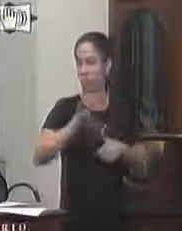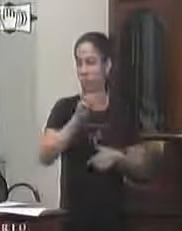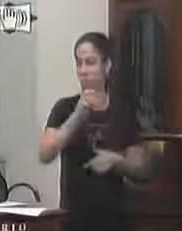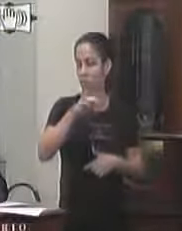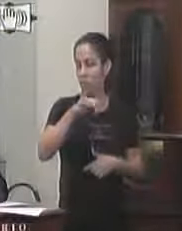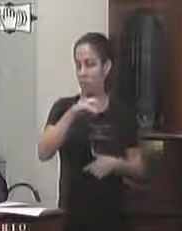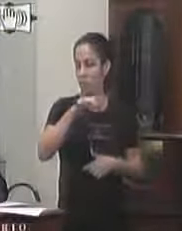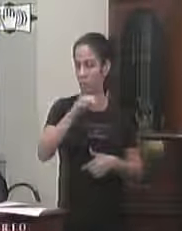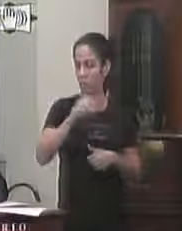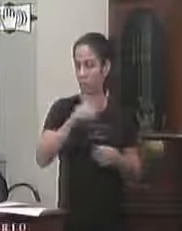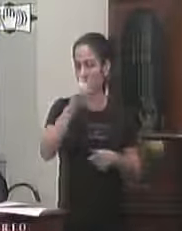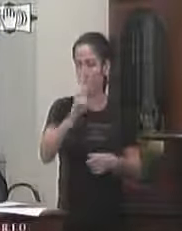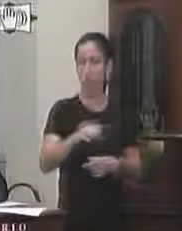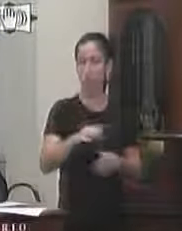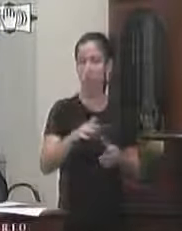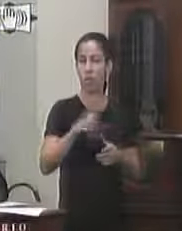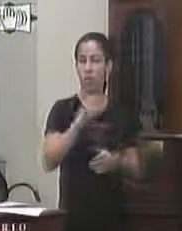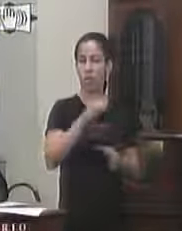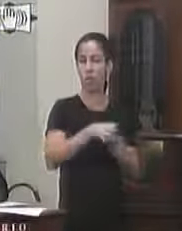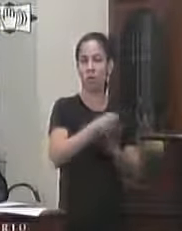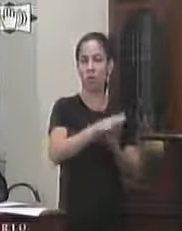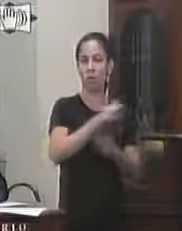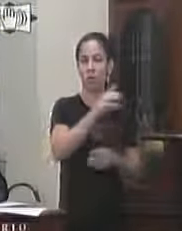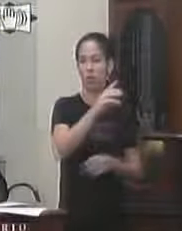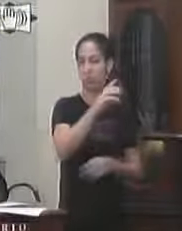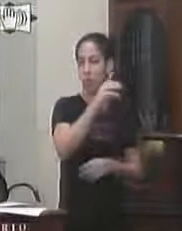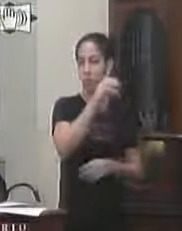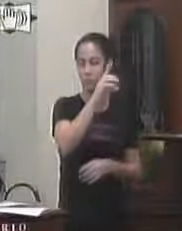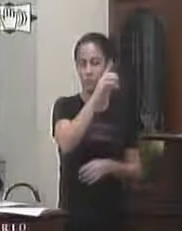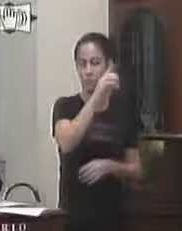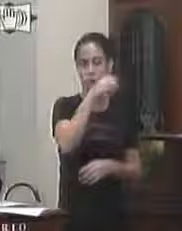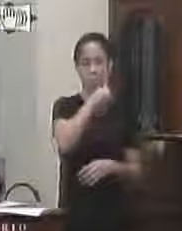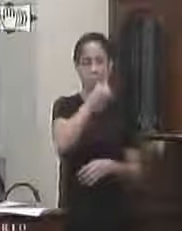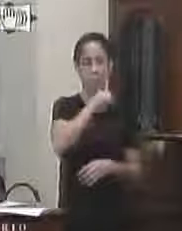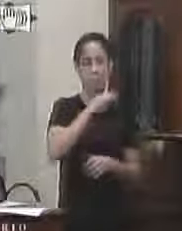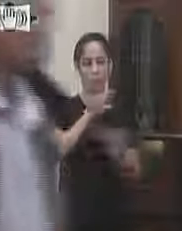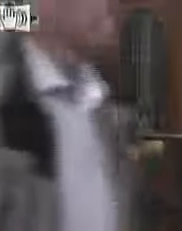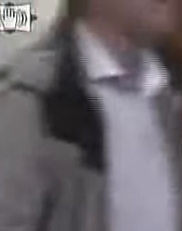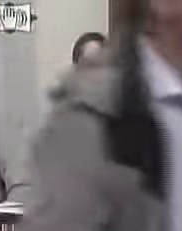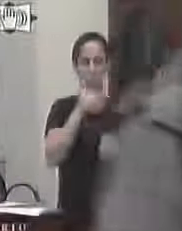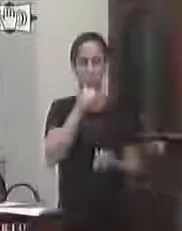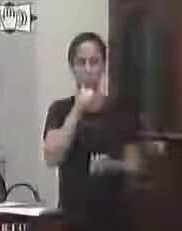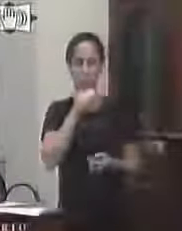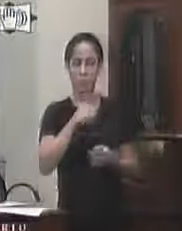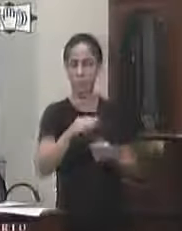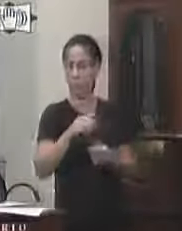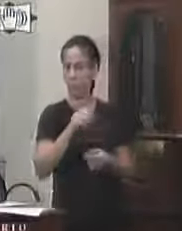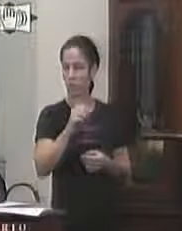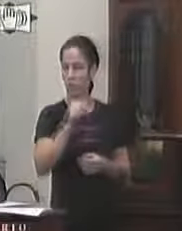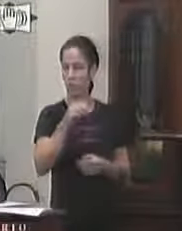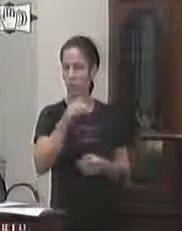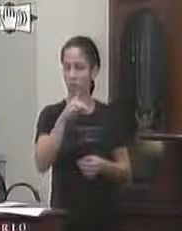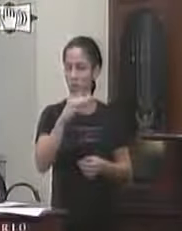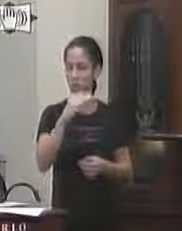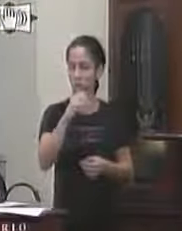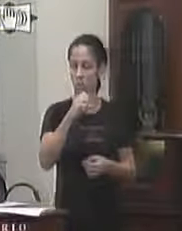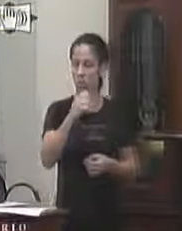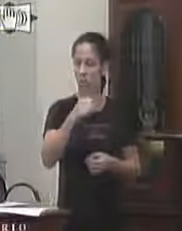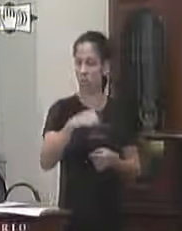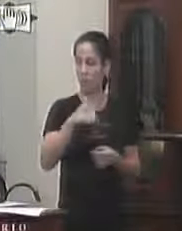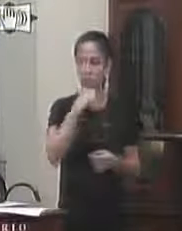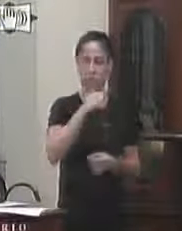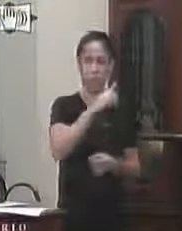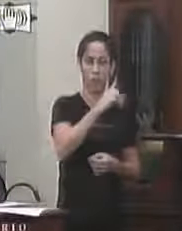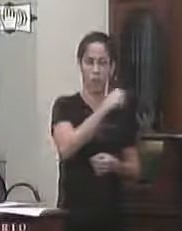conselhos de direitos dos idosos do ministério da mulher da família do idoso justificativa em audiência com a ministra da mulher família do idoso a senhora